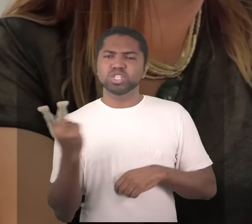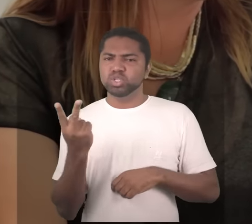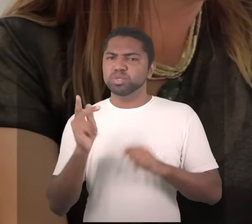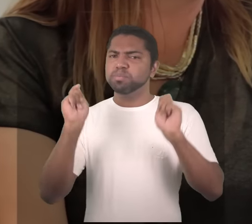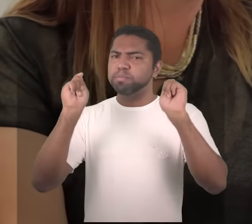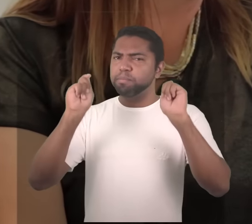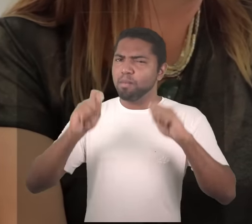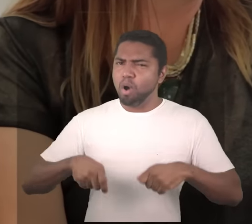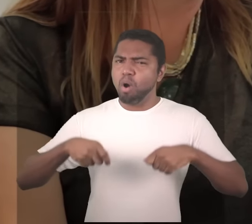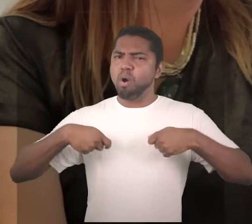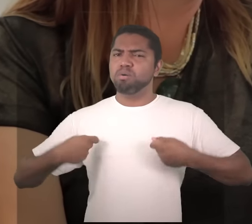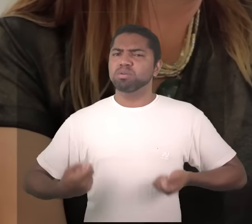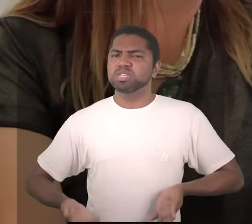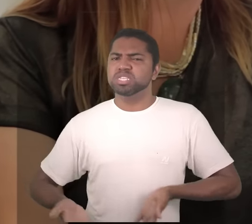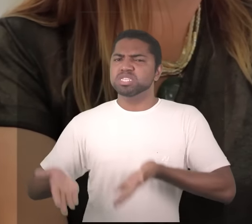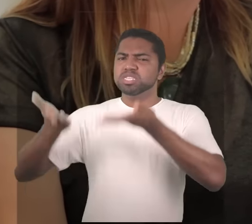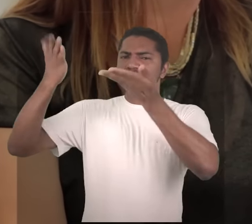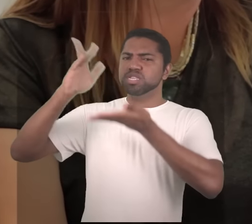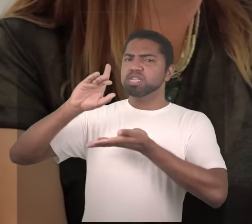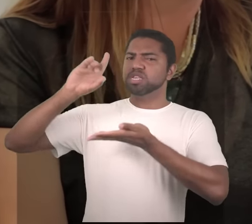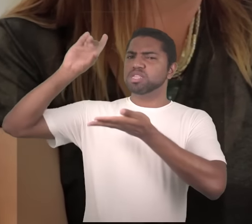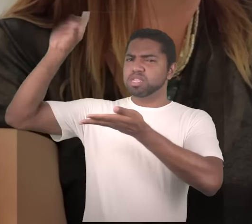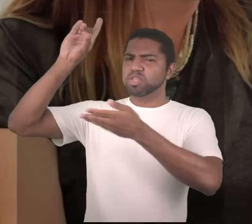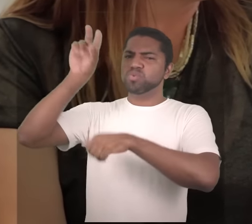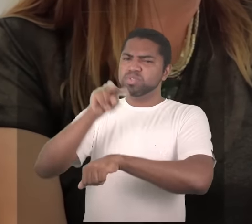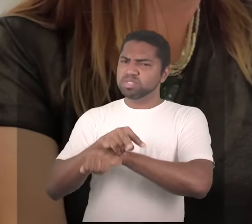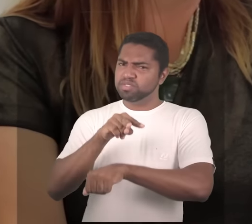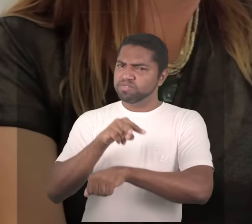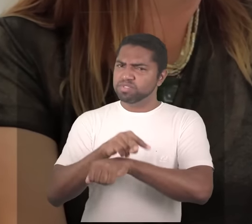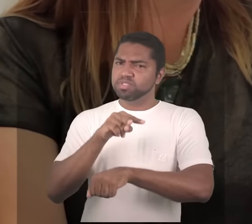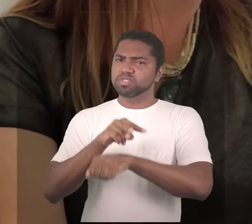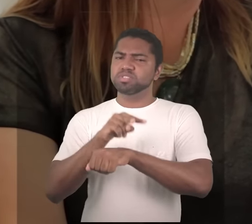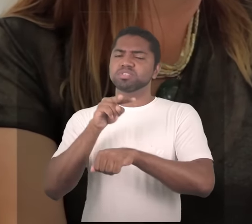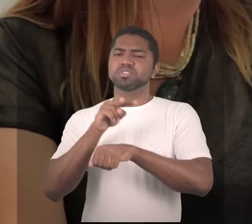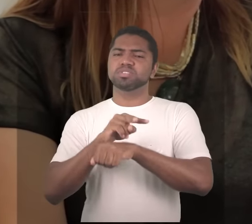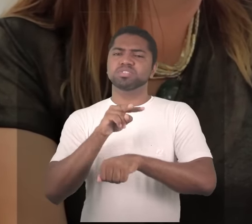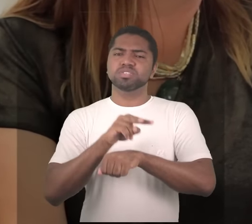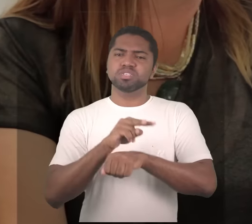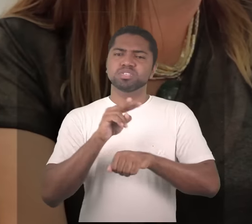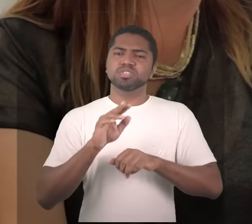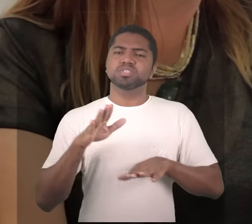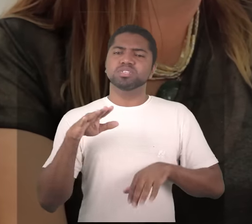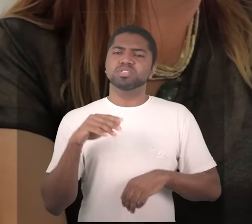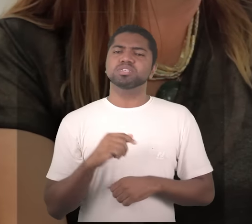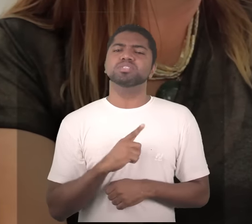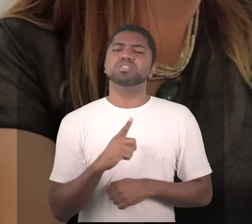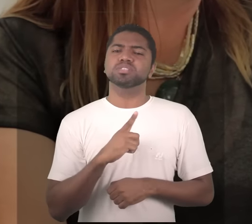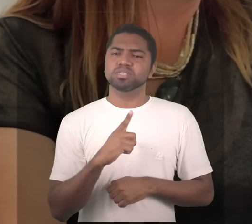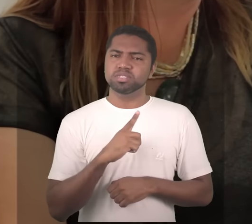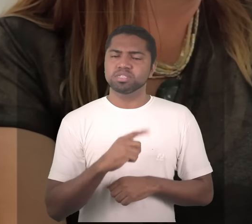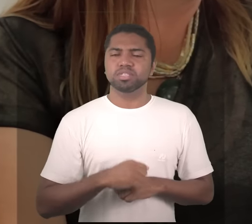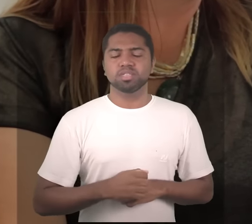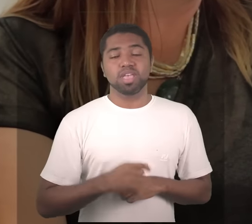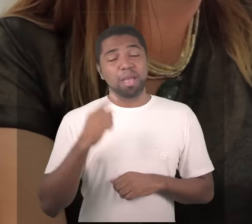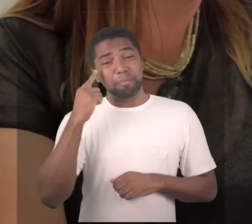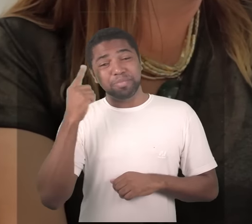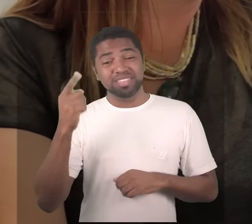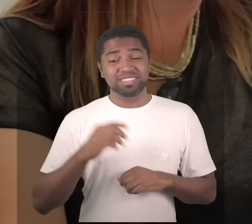como Deus é zeloso é cuidadoso né às vezes a gente acha que é algo que não está tão bem tão errado